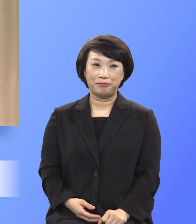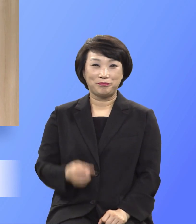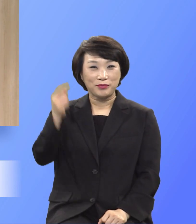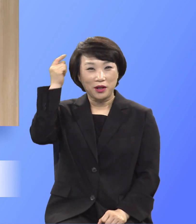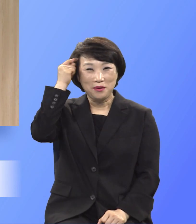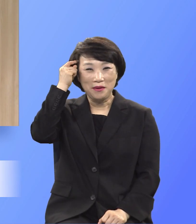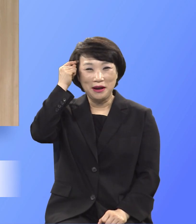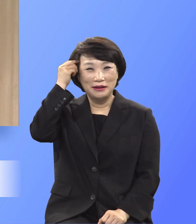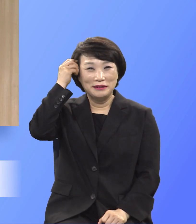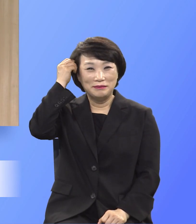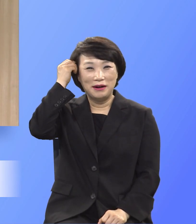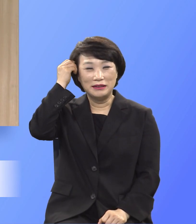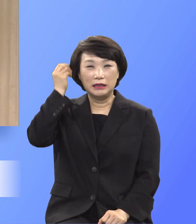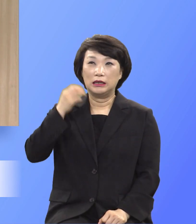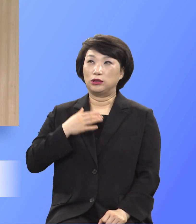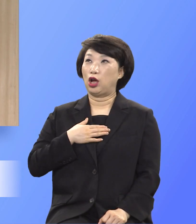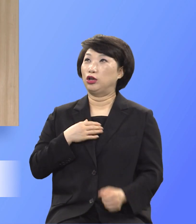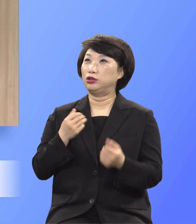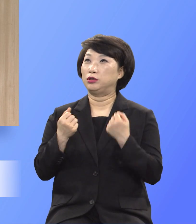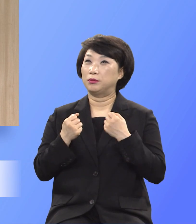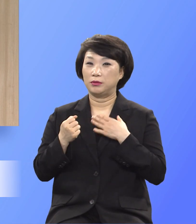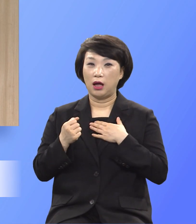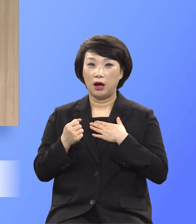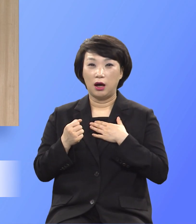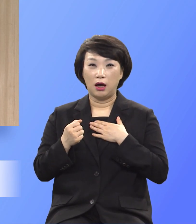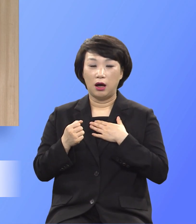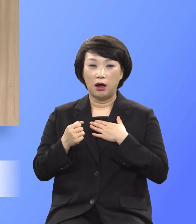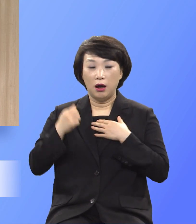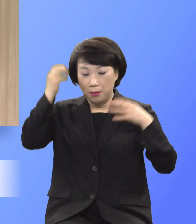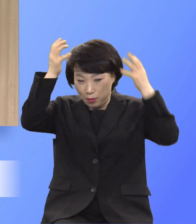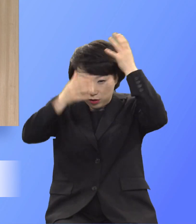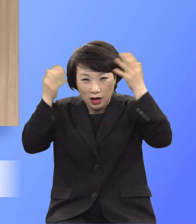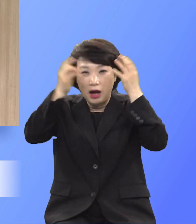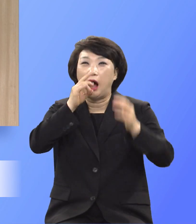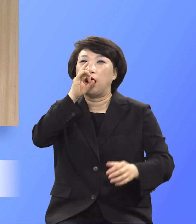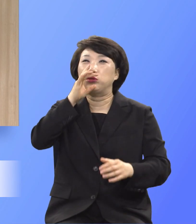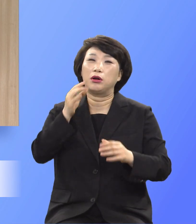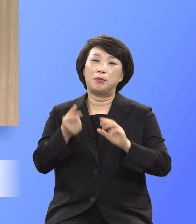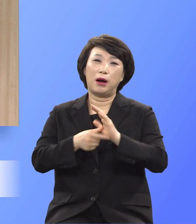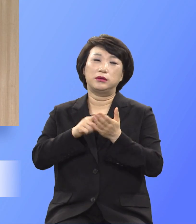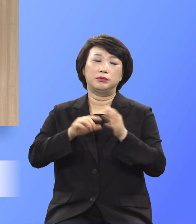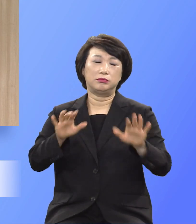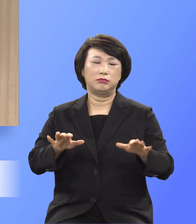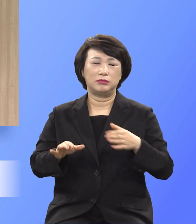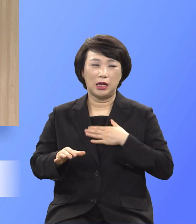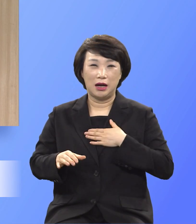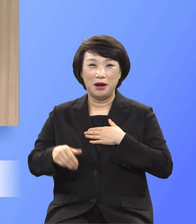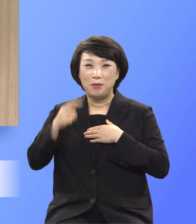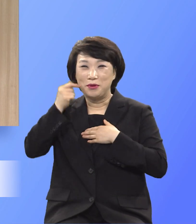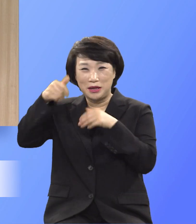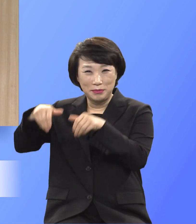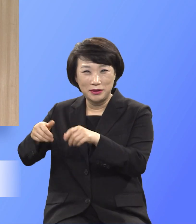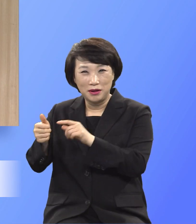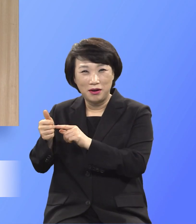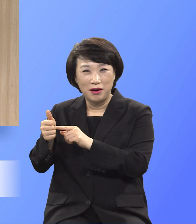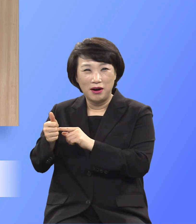나는 내 힘으로 머리를 감을 수가 없어. 머리 감아주는 사람이 머리 얹는 사람이 잘